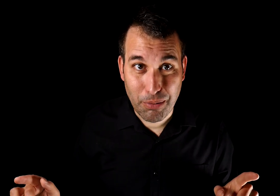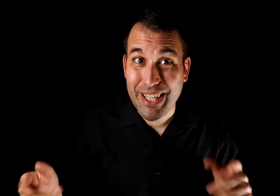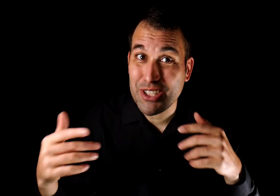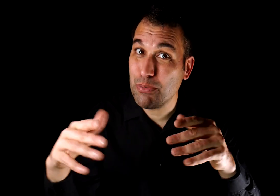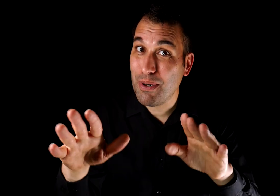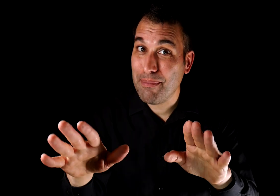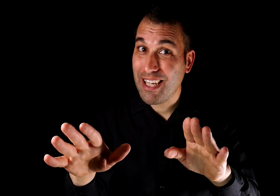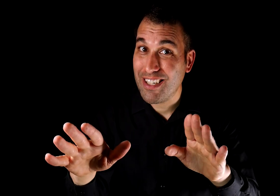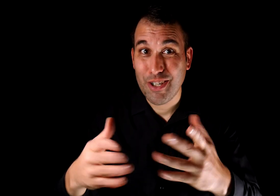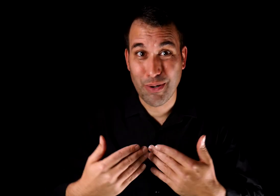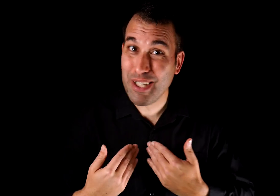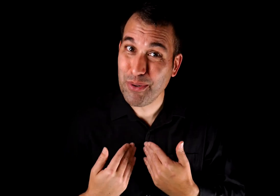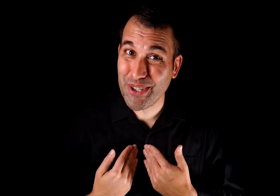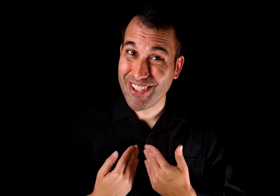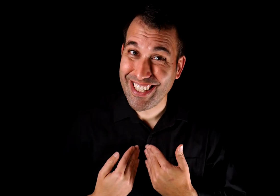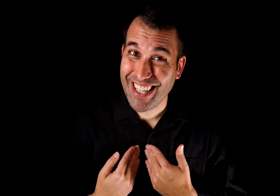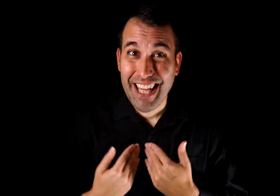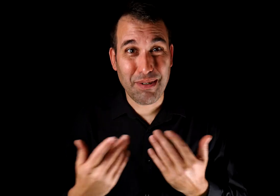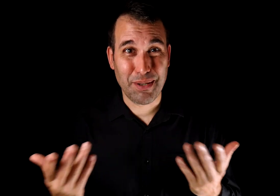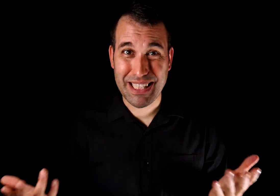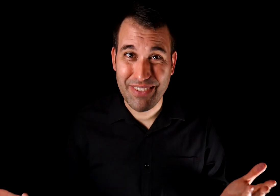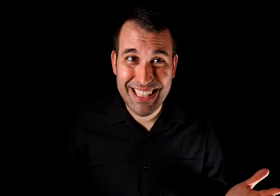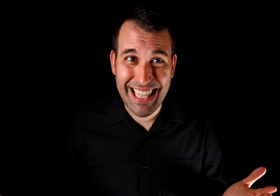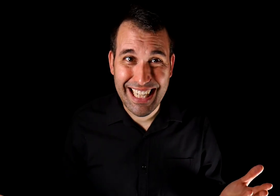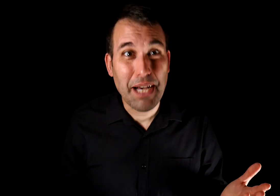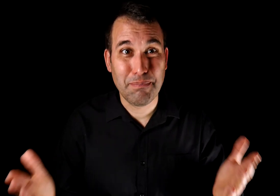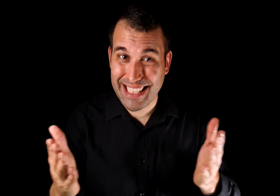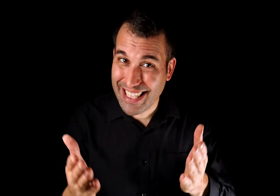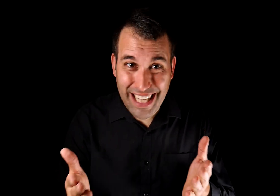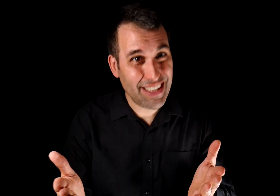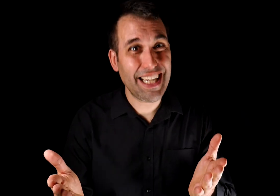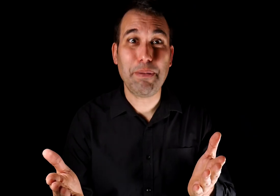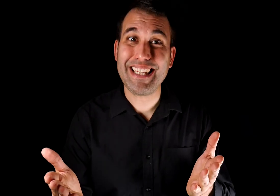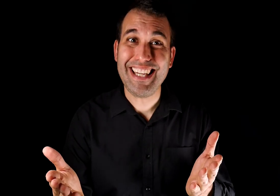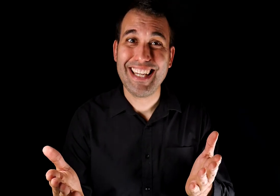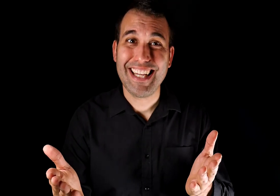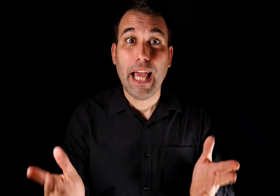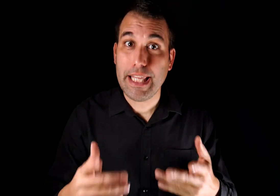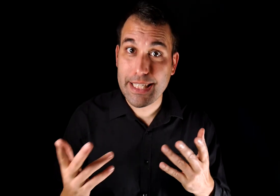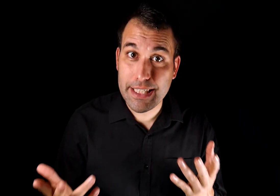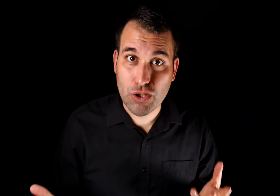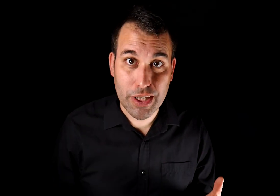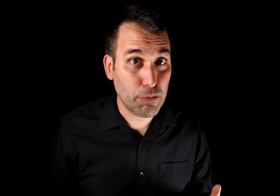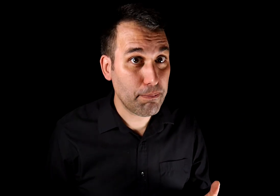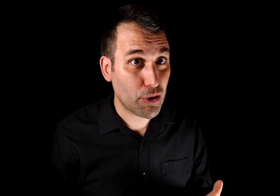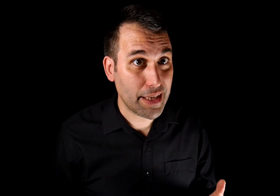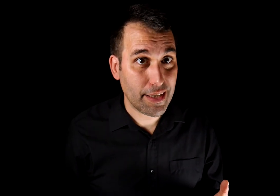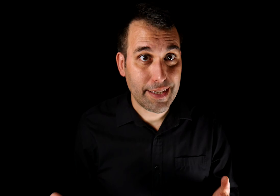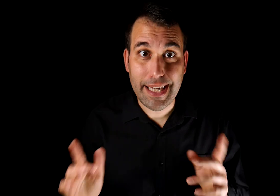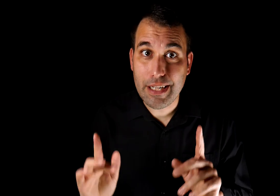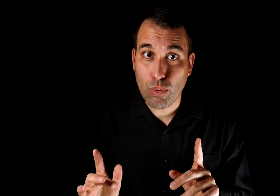porque es su problema, no el tuyo, y cuando más libres sean, más rentables será para ti. Y aquí es donde es muy importante tener en